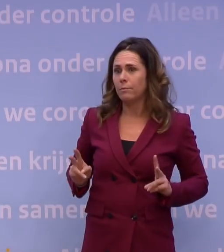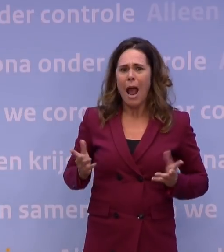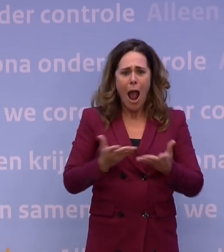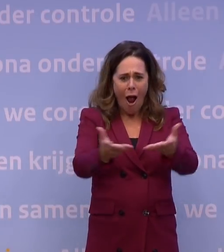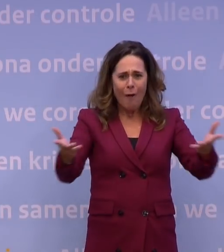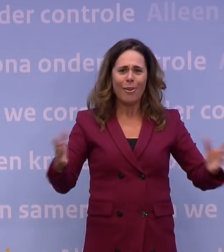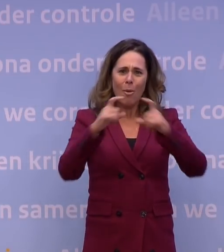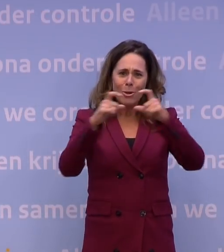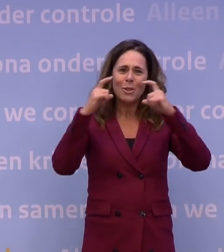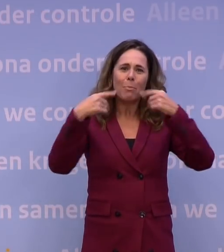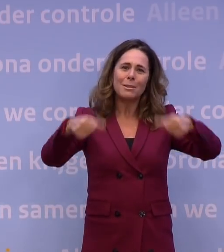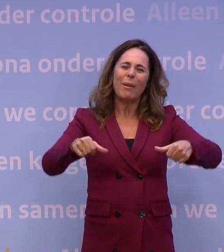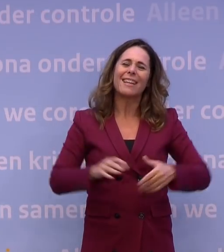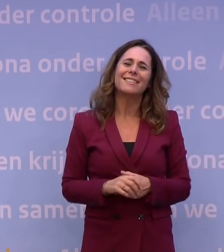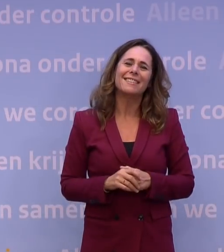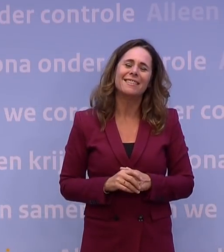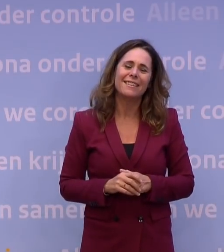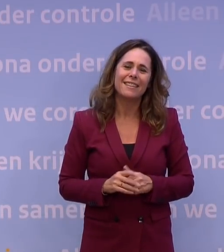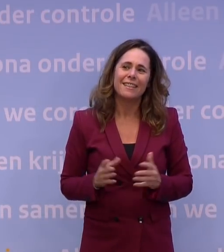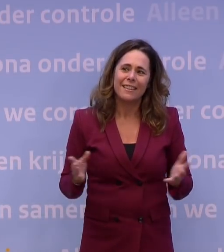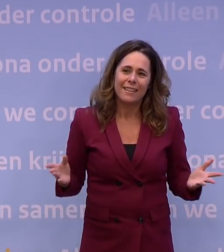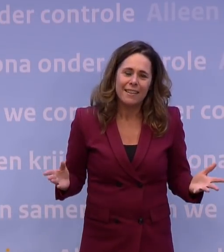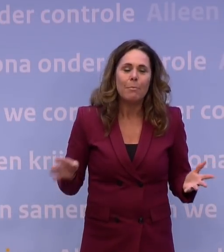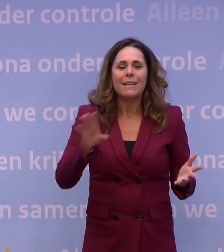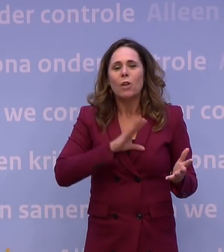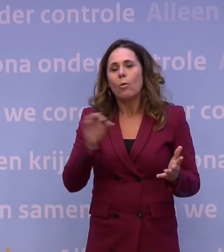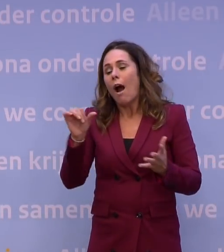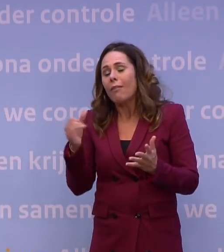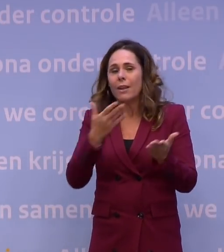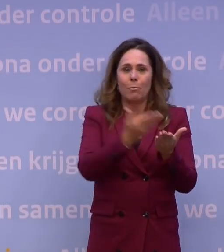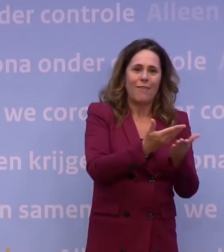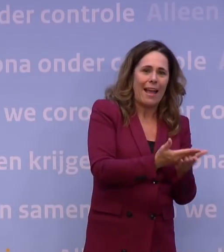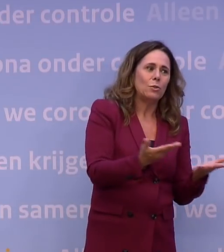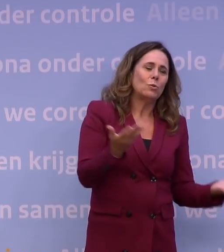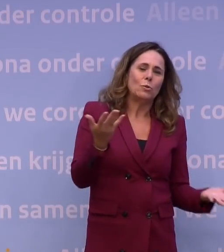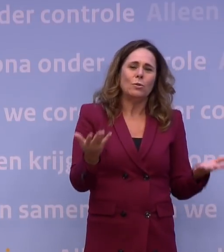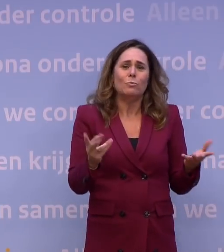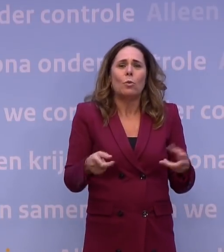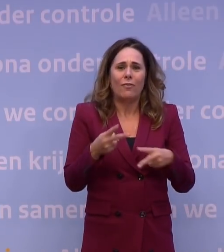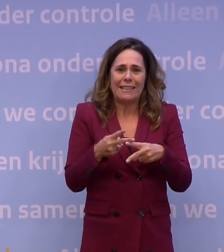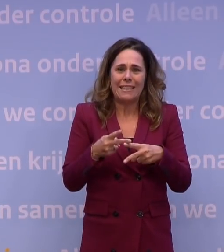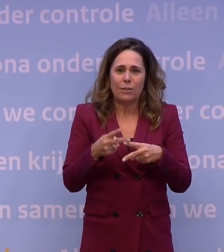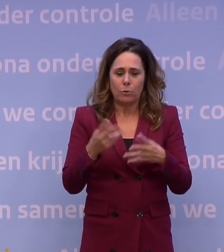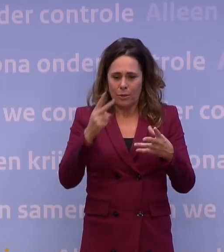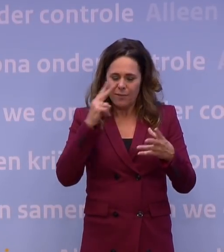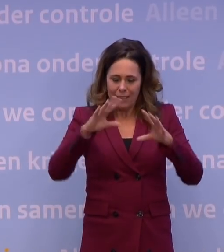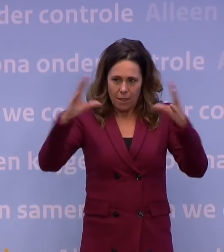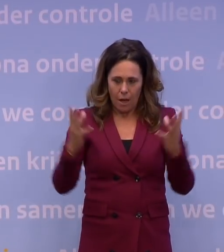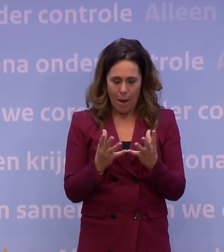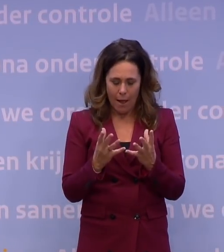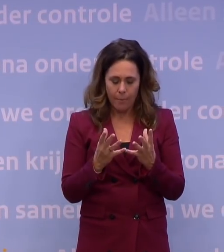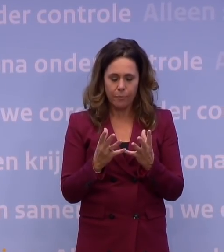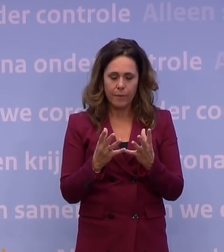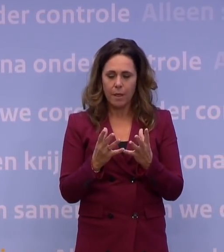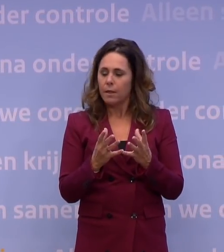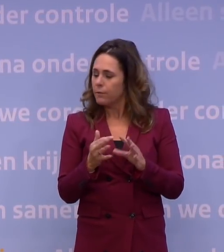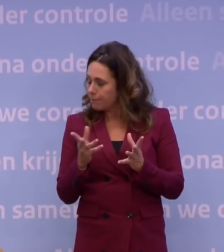mondkapjesplicht. Maar dat is ook weer het bewijs en het ongerijmde wat ik net zeg, dus daar moet je ook weer voorzichtig mee zijn. Nou, als je dan dat allemaal ziet, kun je het beste toch terugvallen